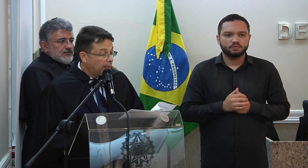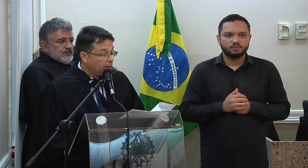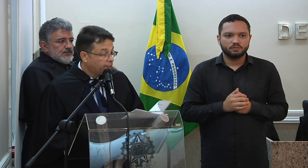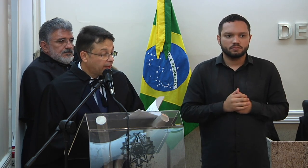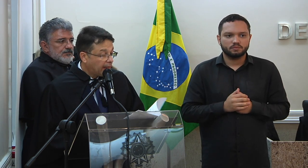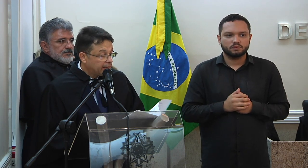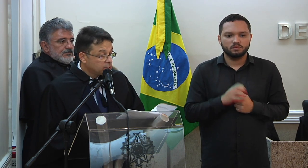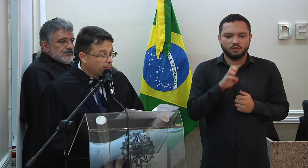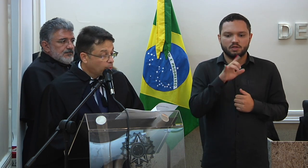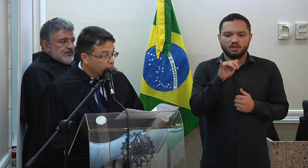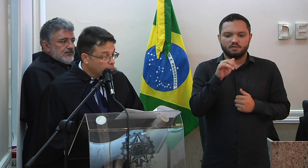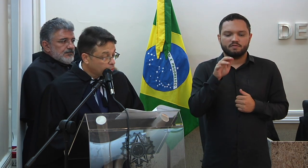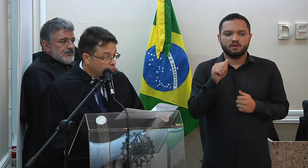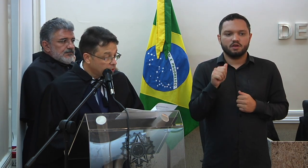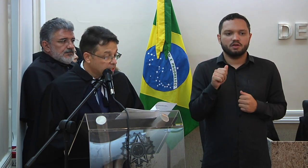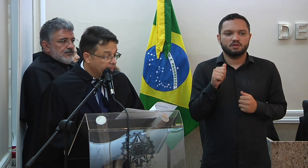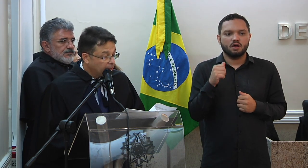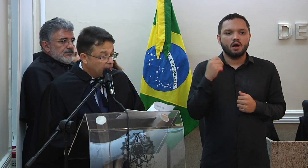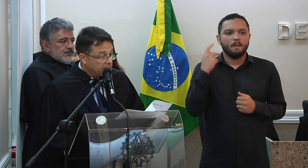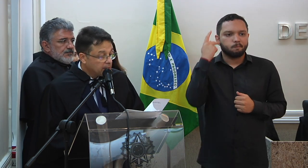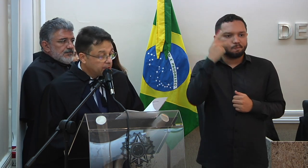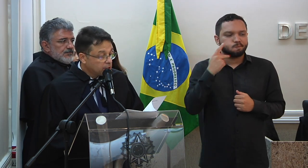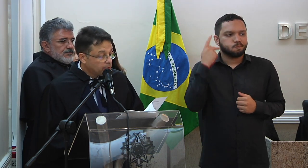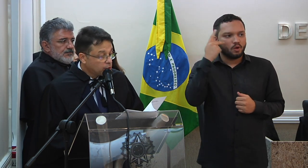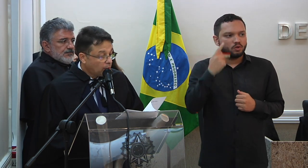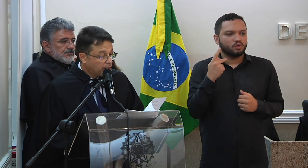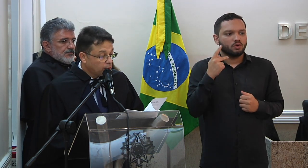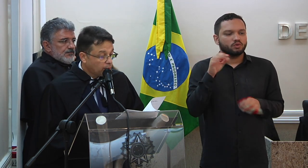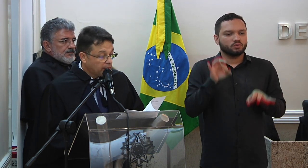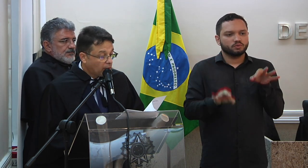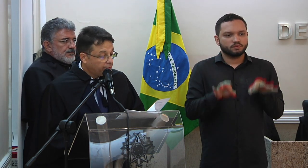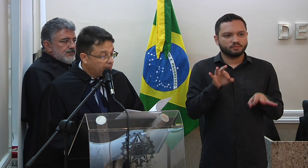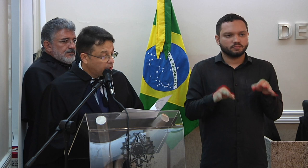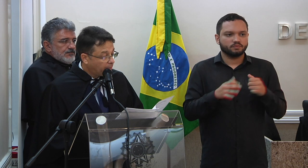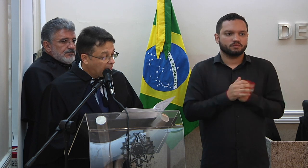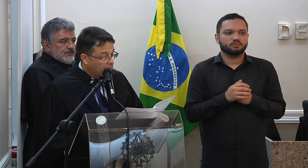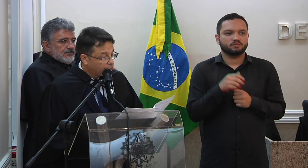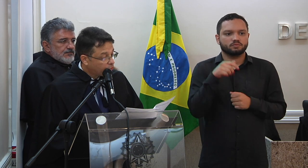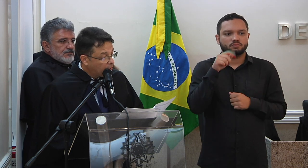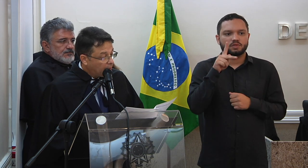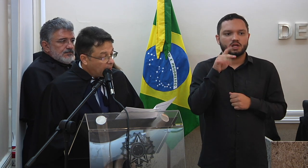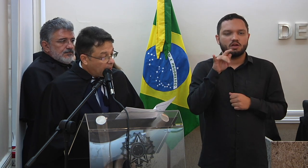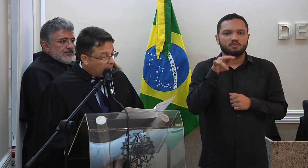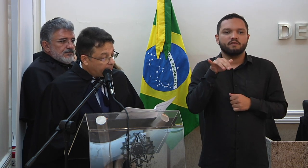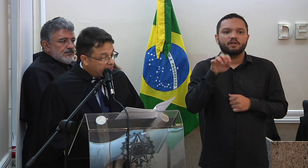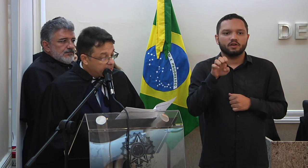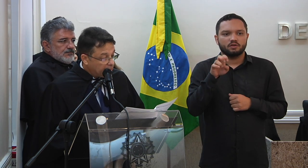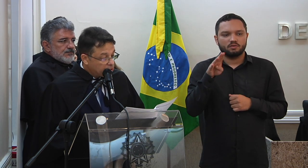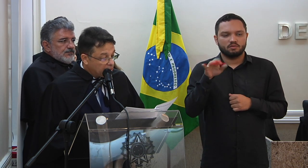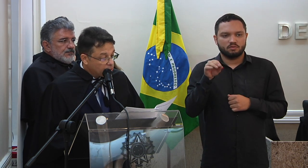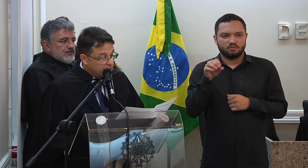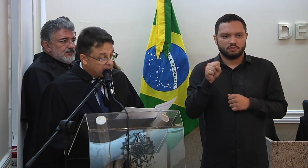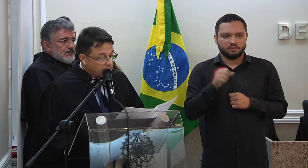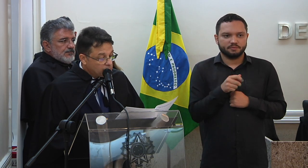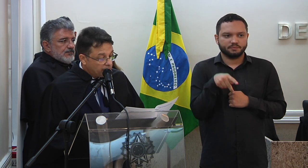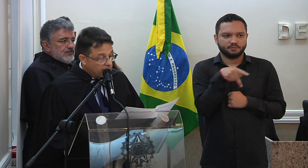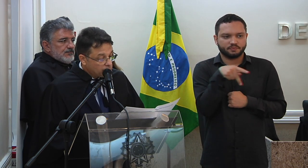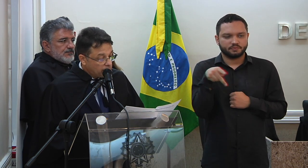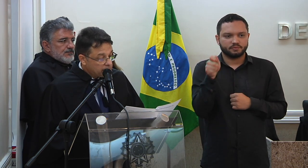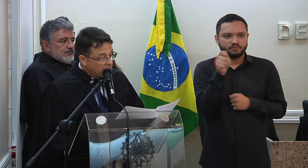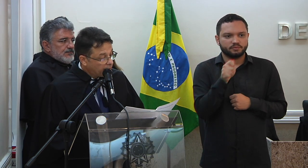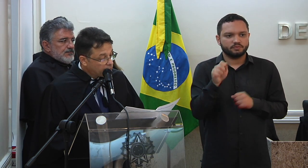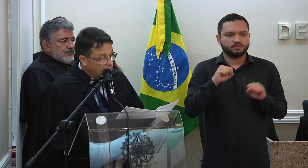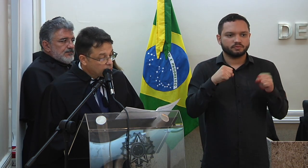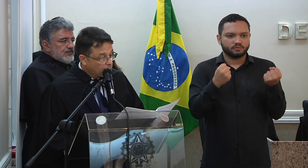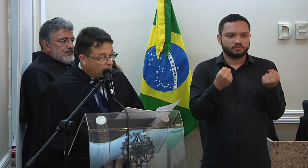senhor Hélio Ferraz promotor de justiça excelentíssima senhora doutora Kelviane Barros presidente da associação dos